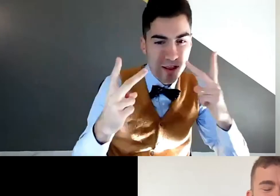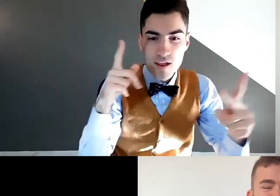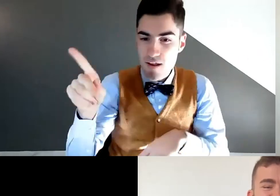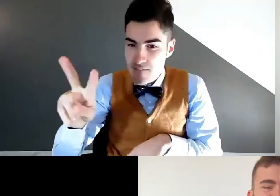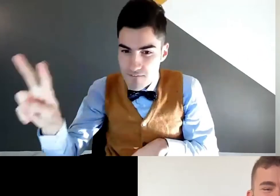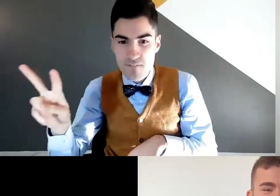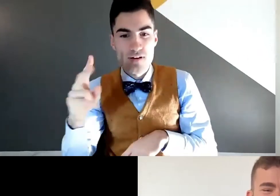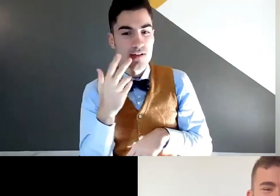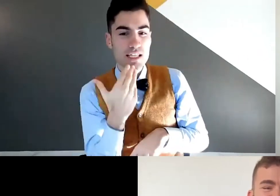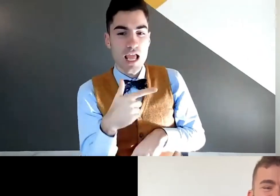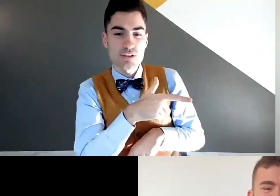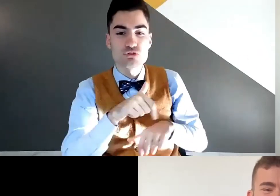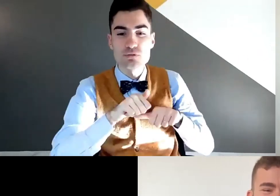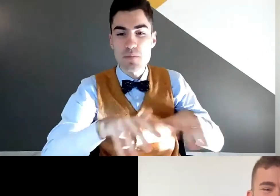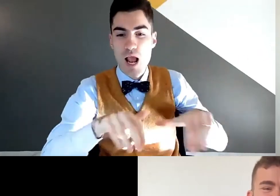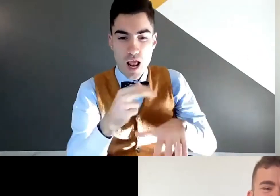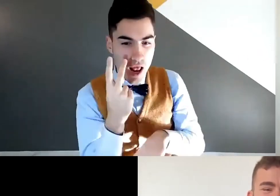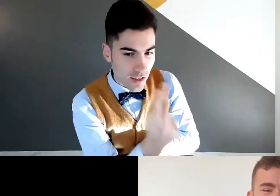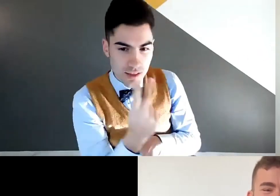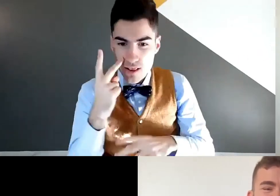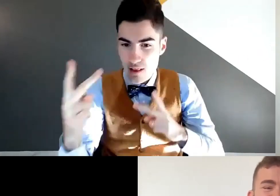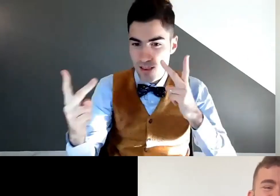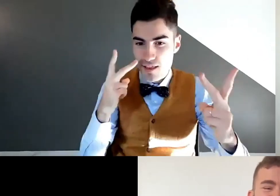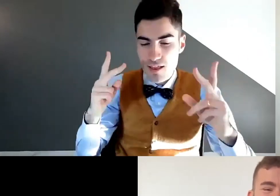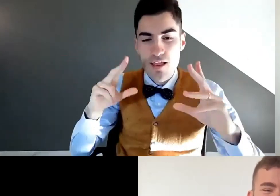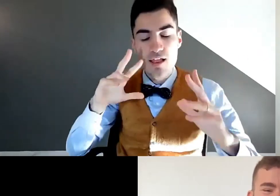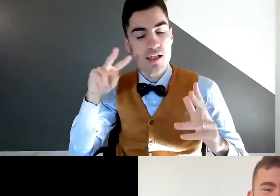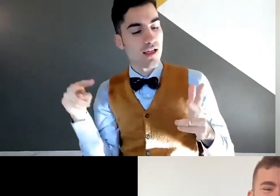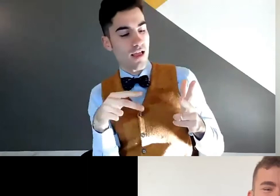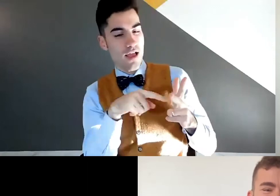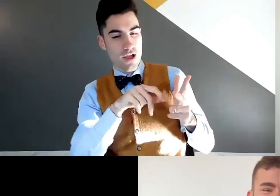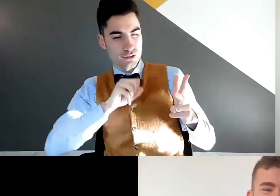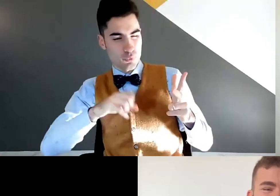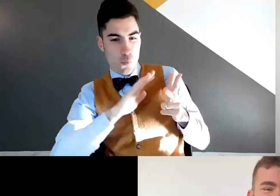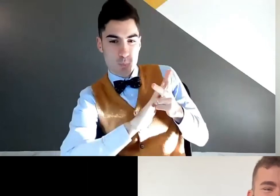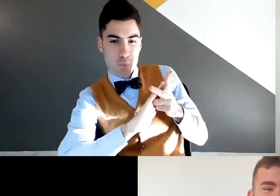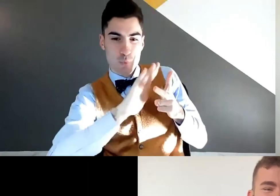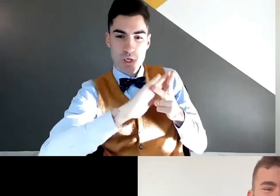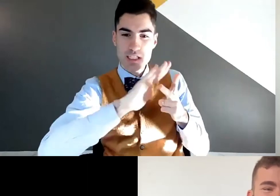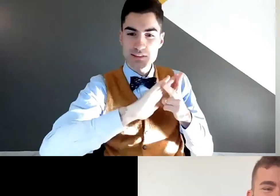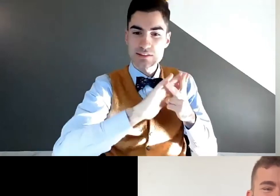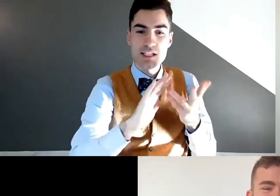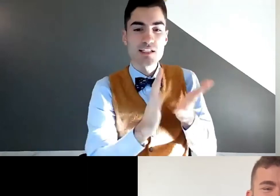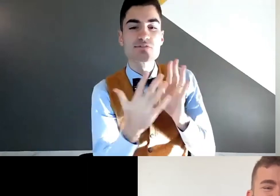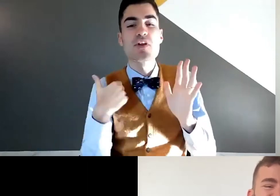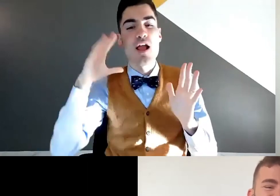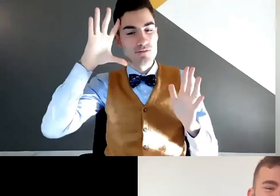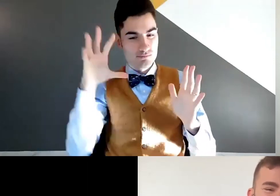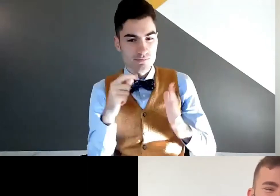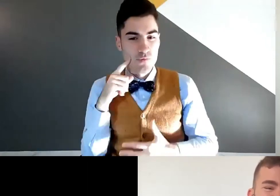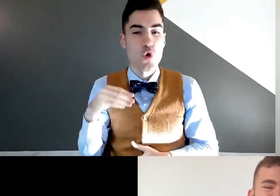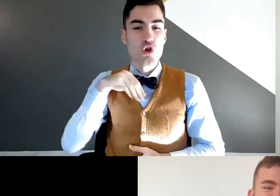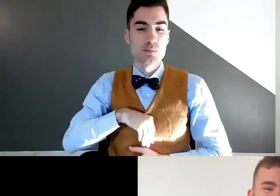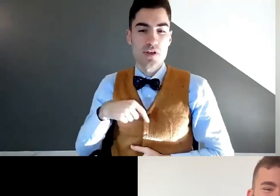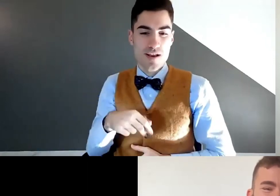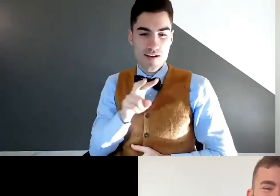Inventavo, creavo. Era un po' un linguaggio un po' sporco, un'arte un po' sporca. Poi ho iniziato a vedere e il vedere le cose mi